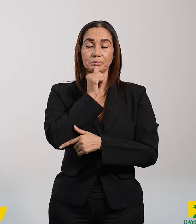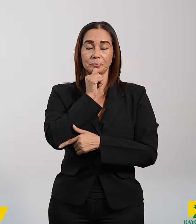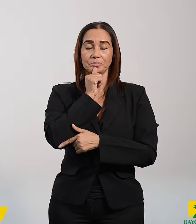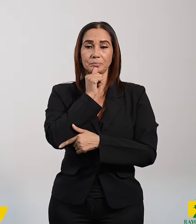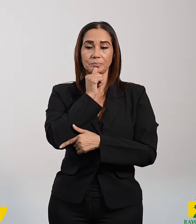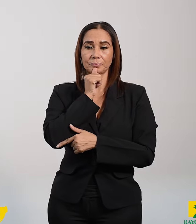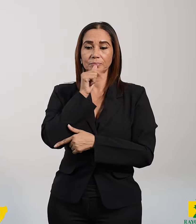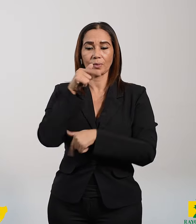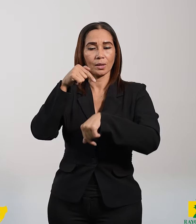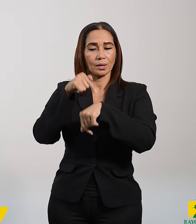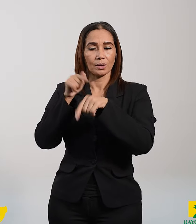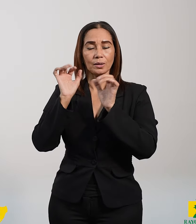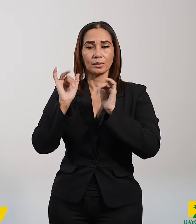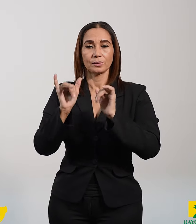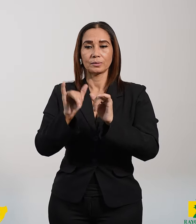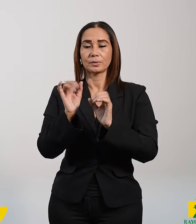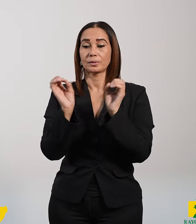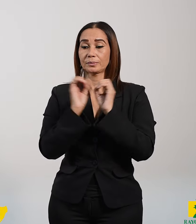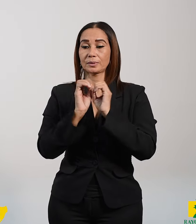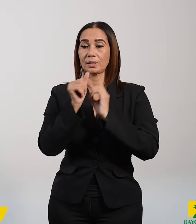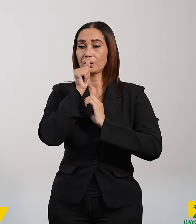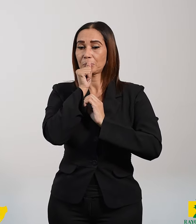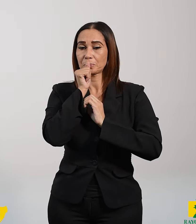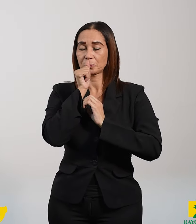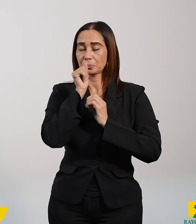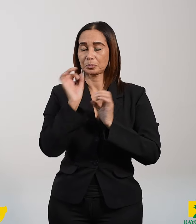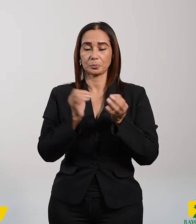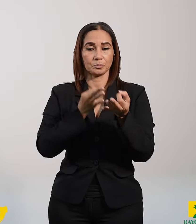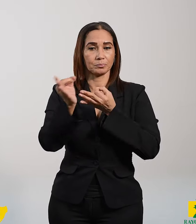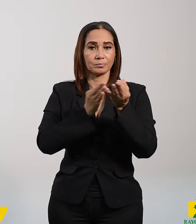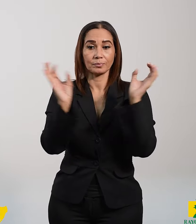y por el momento no contaron a nadie nada de lo que habían visto.